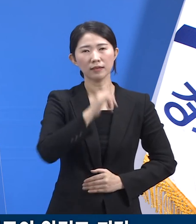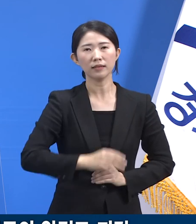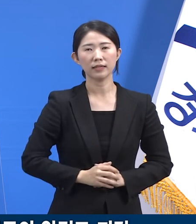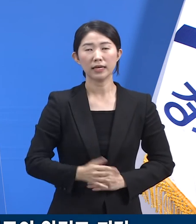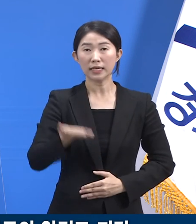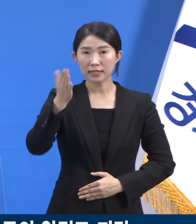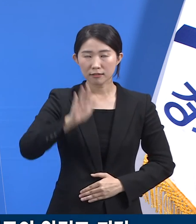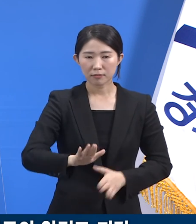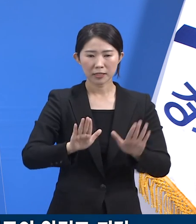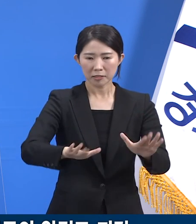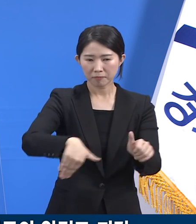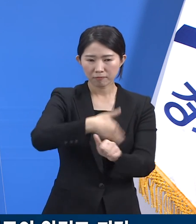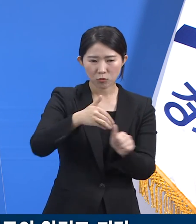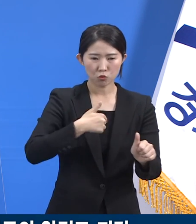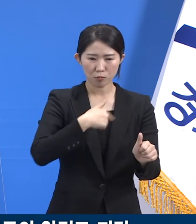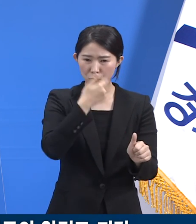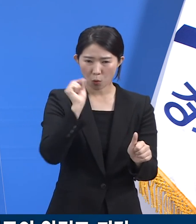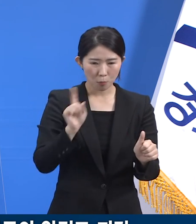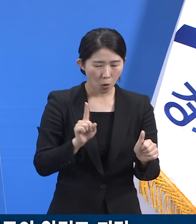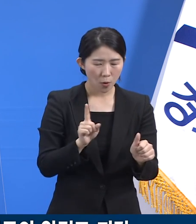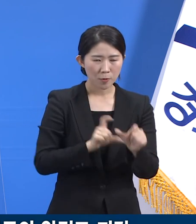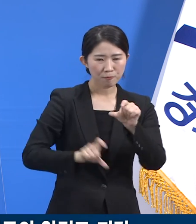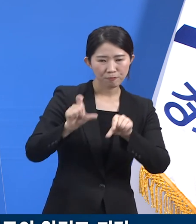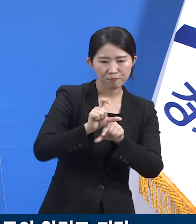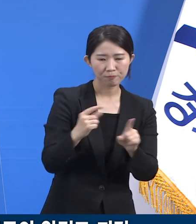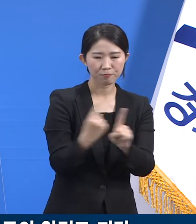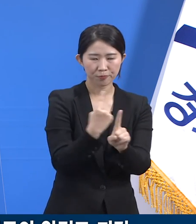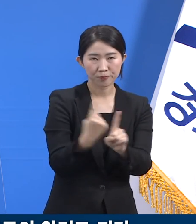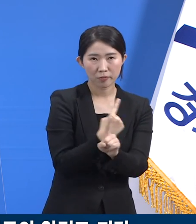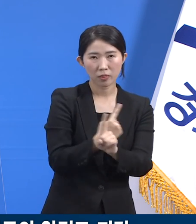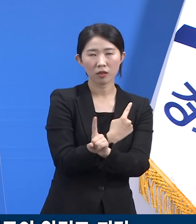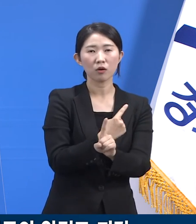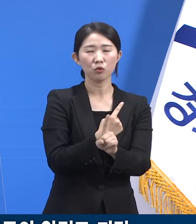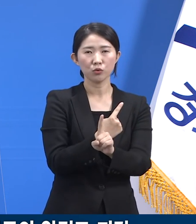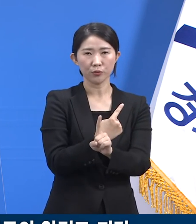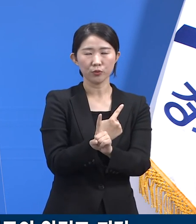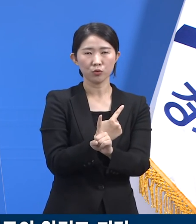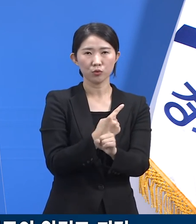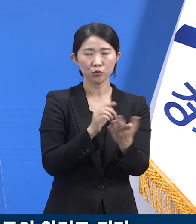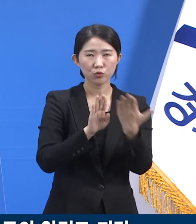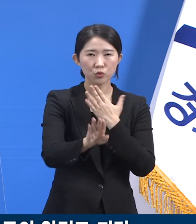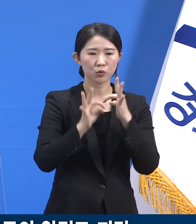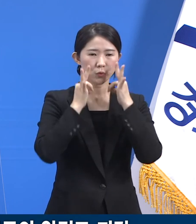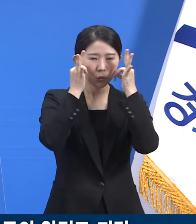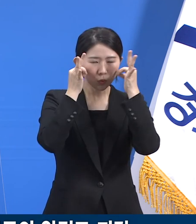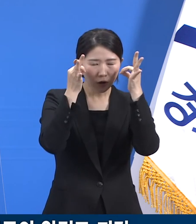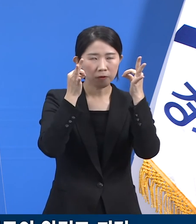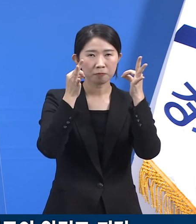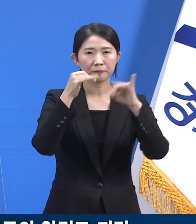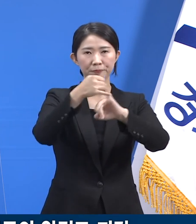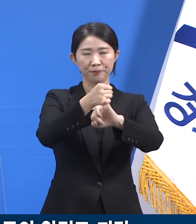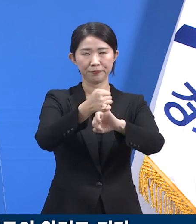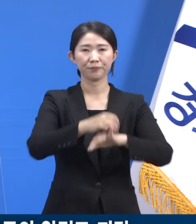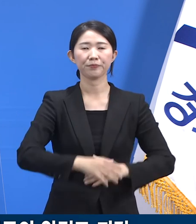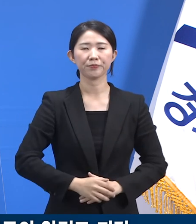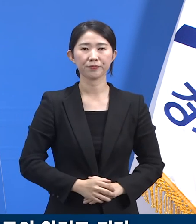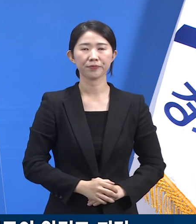그런 상황을 잘 확인하고 수정 보완해 가면서 최선을 다해 조치하겠습니다.